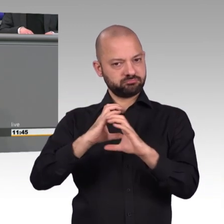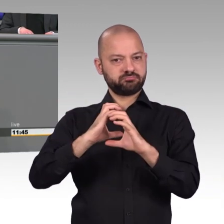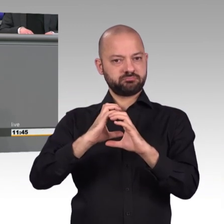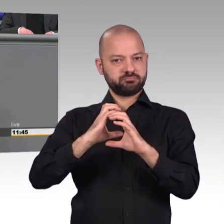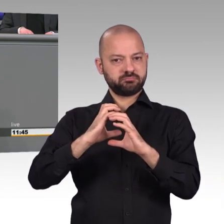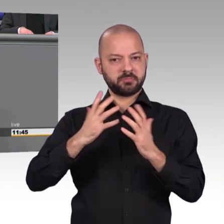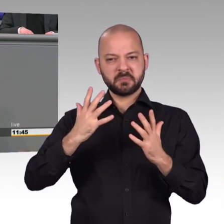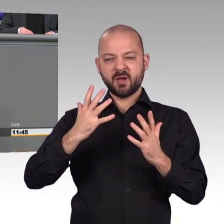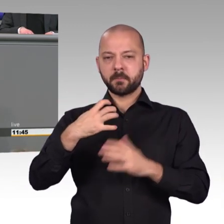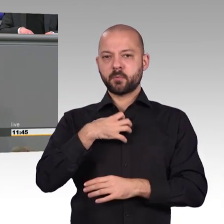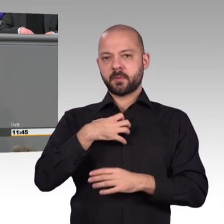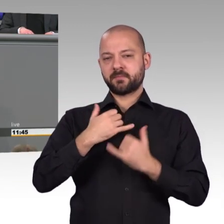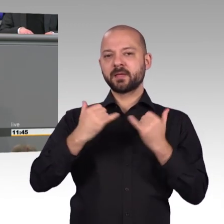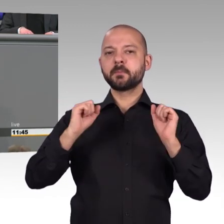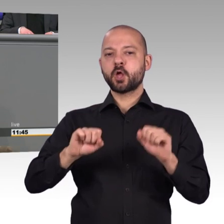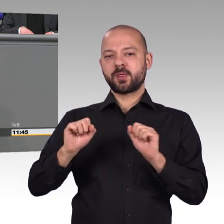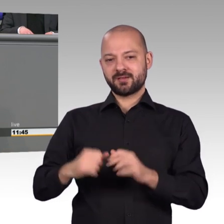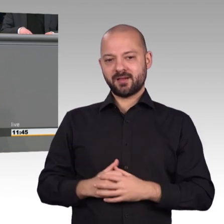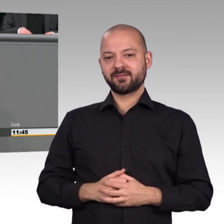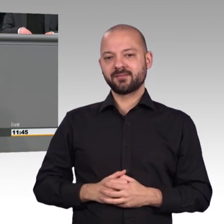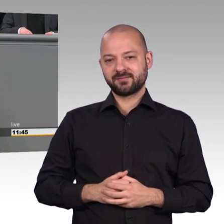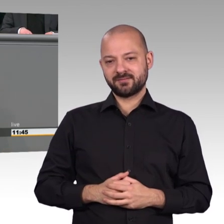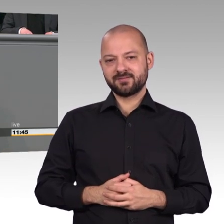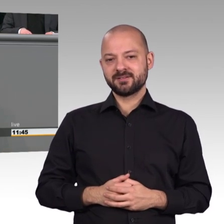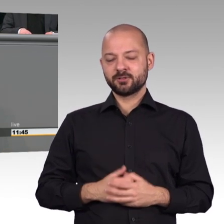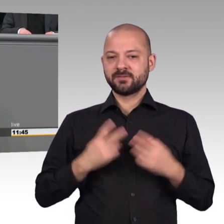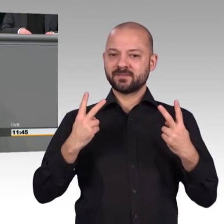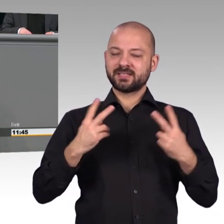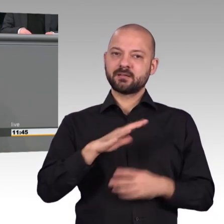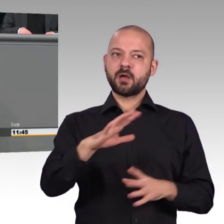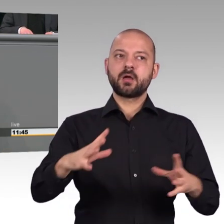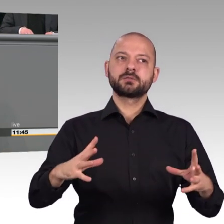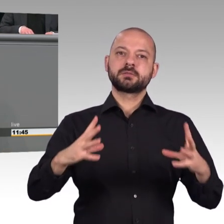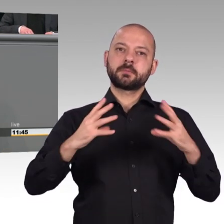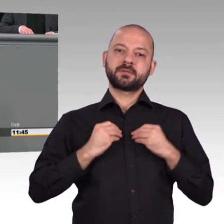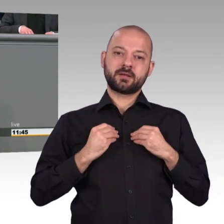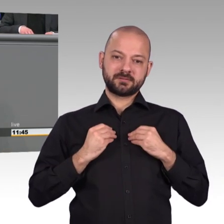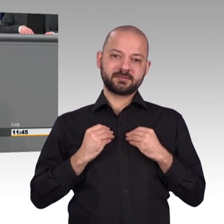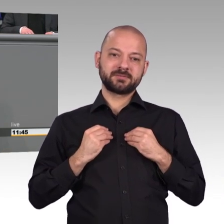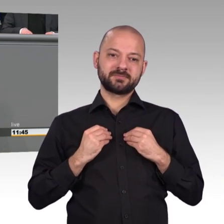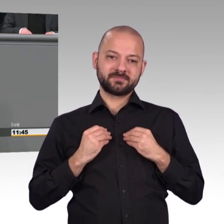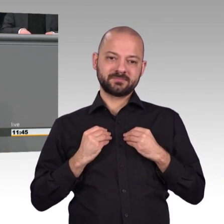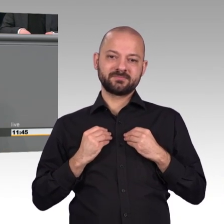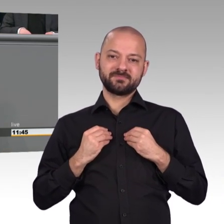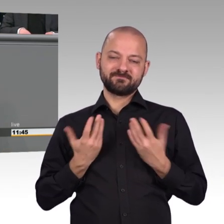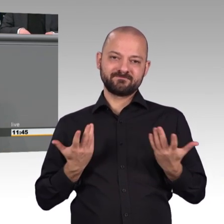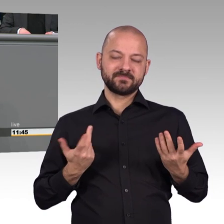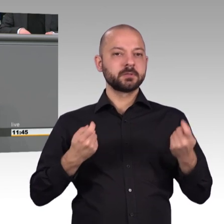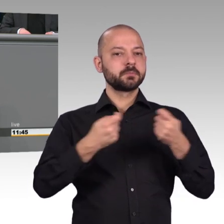das Innenministerium fördern bereits seit Jahren, beispielsweise das Programm G&U Privacy Guard, was explizit Ende-zu-Ende-Verschlüsselung von